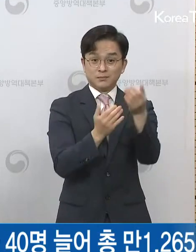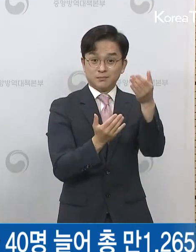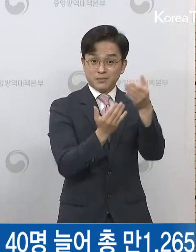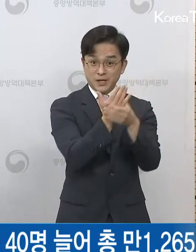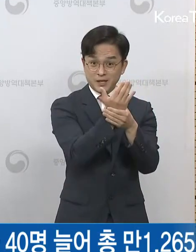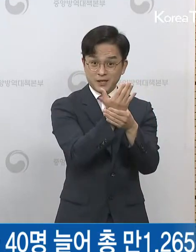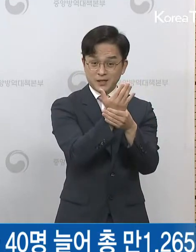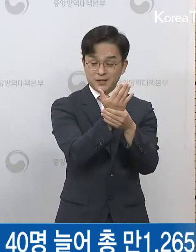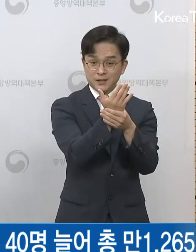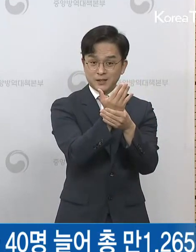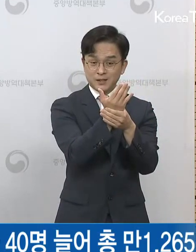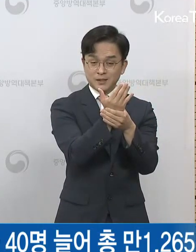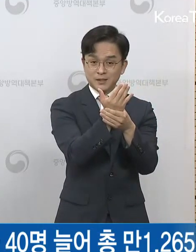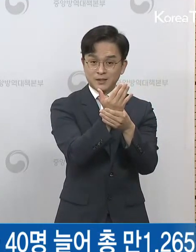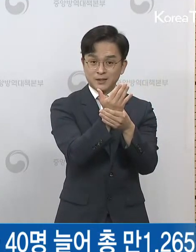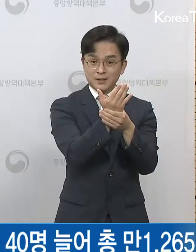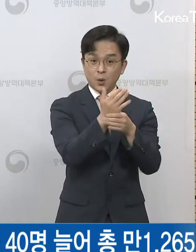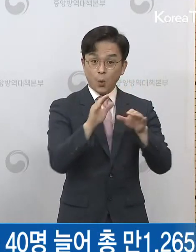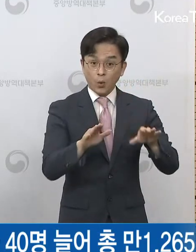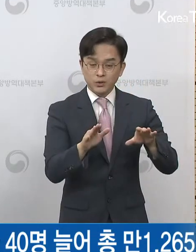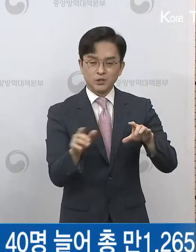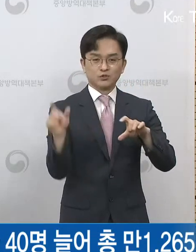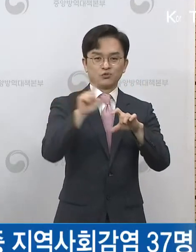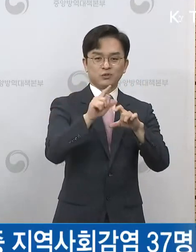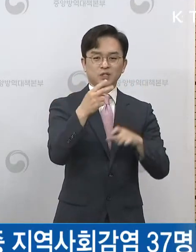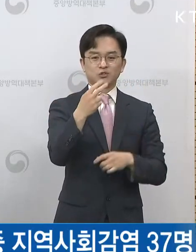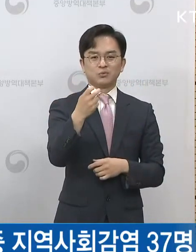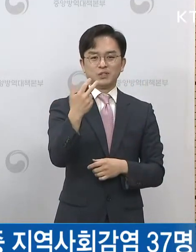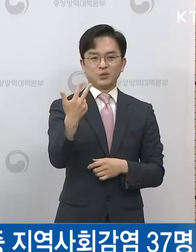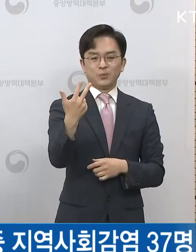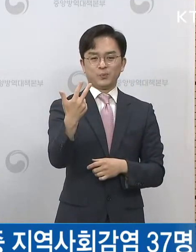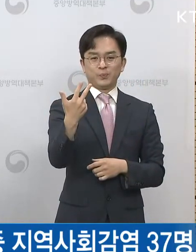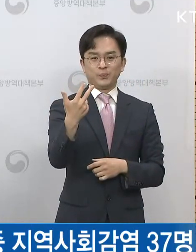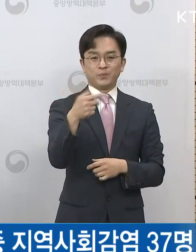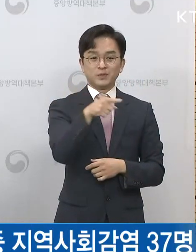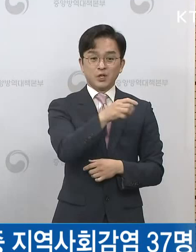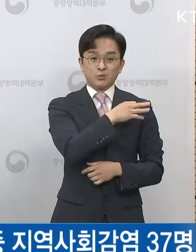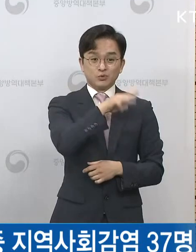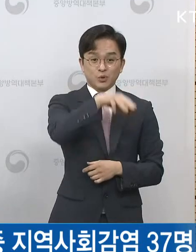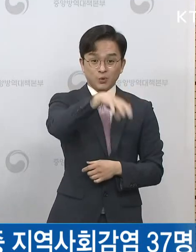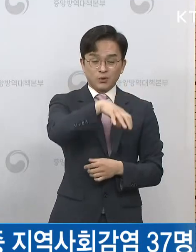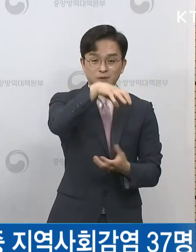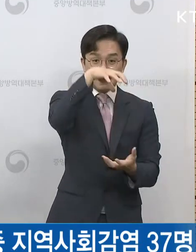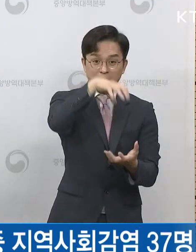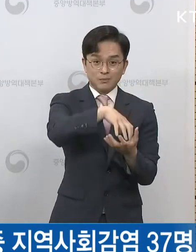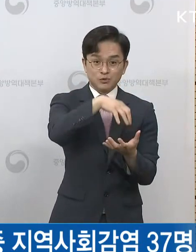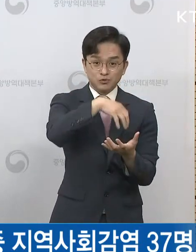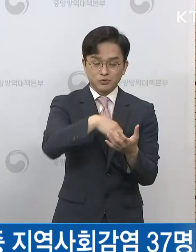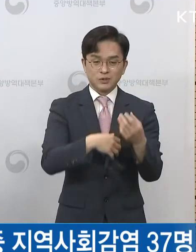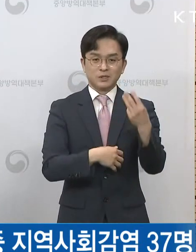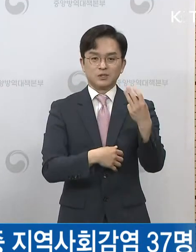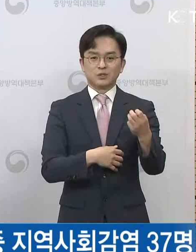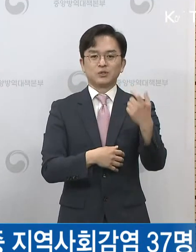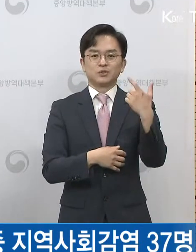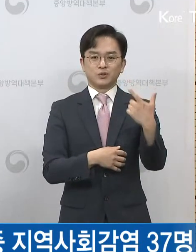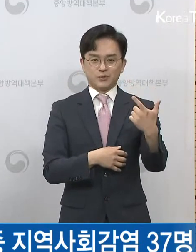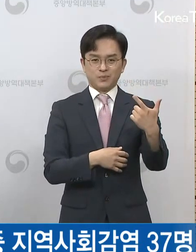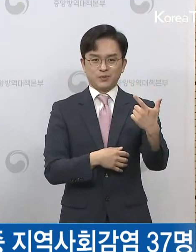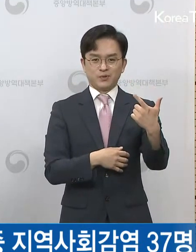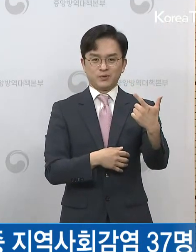대비해서 27명이 추가로 확진되어 현재까지 총 누적으로는 36명의 확진자가